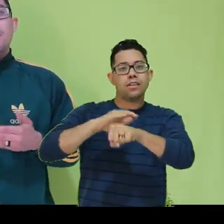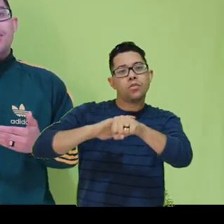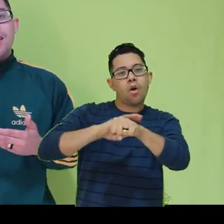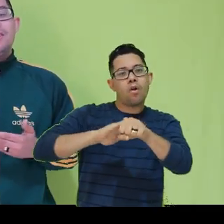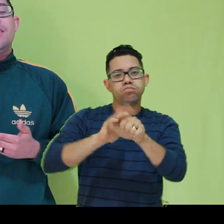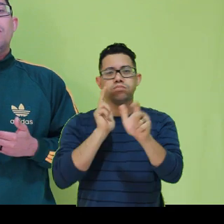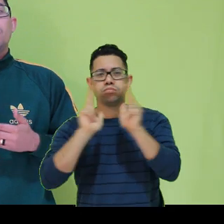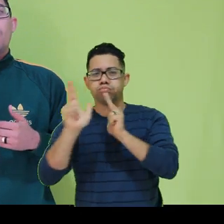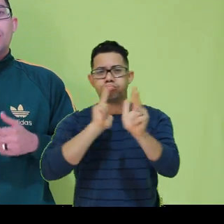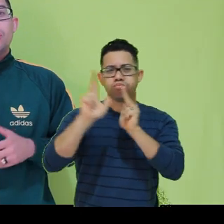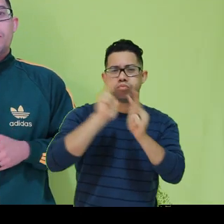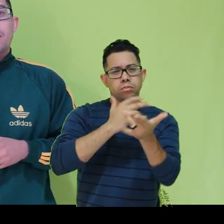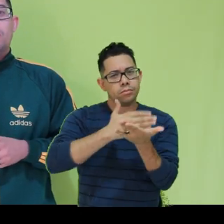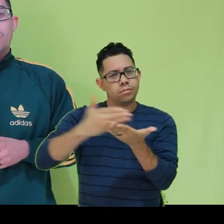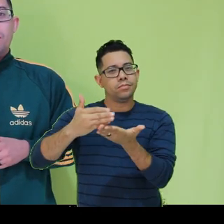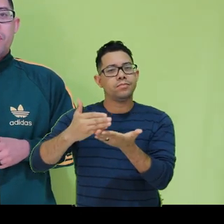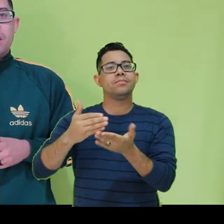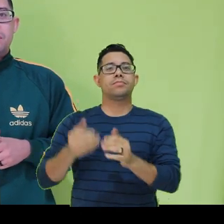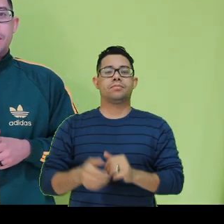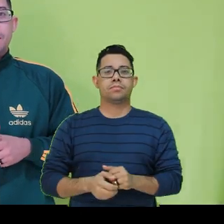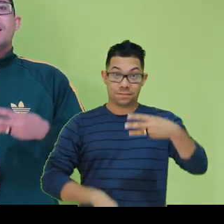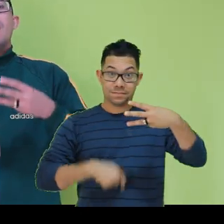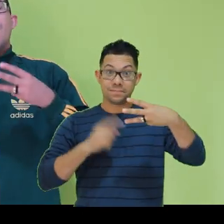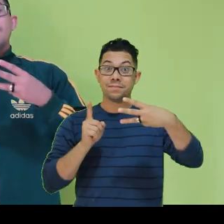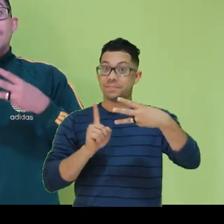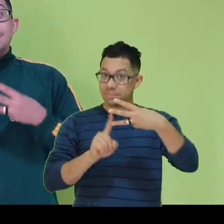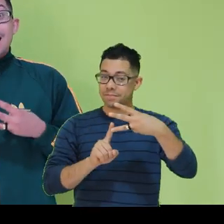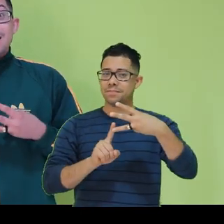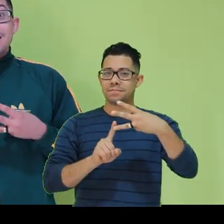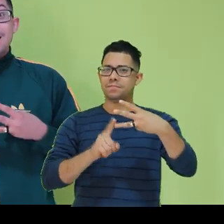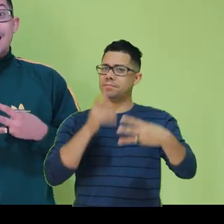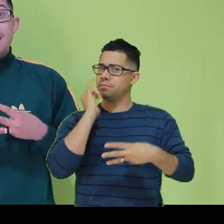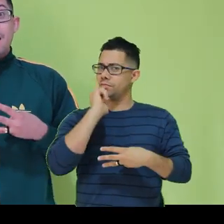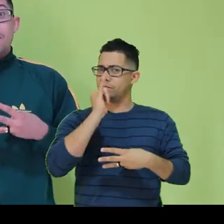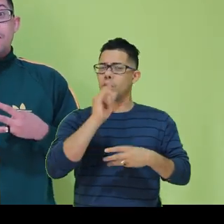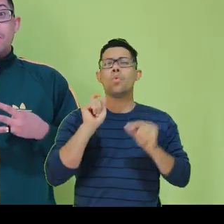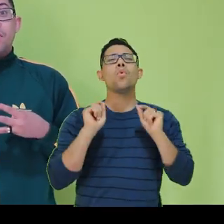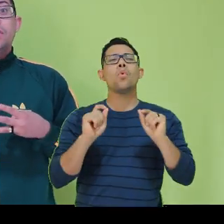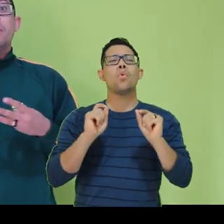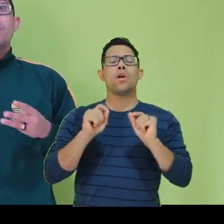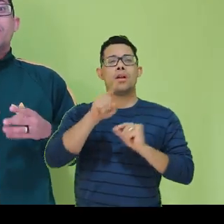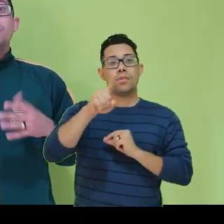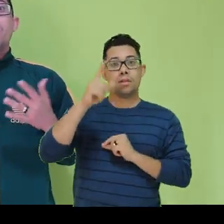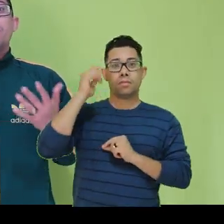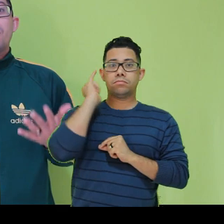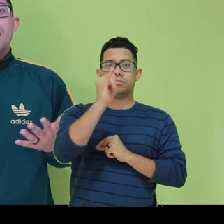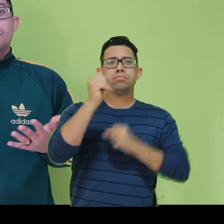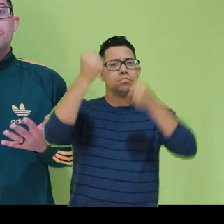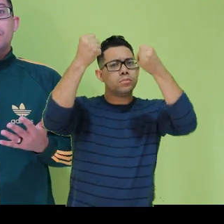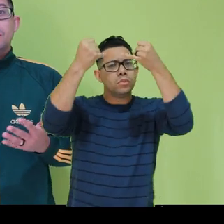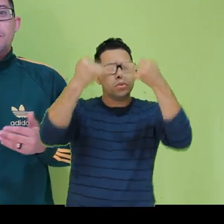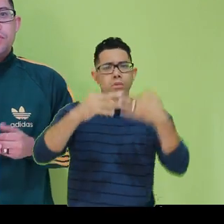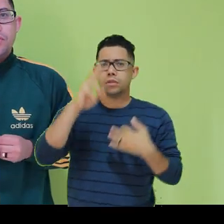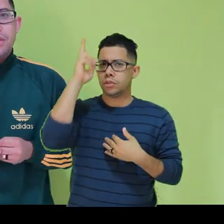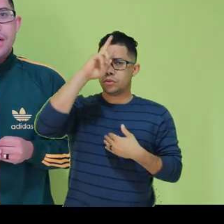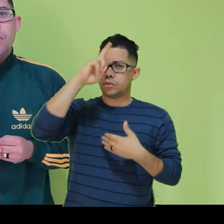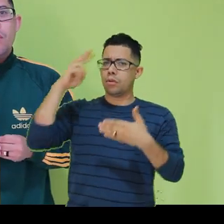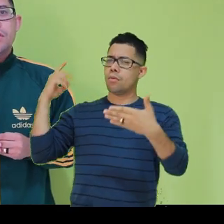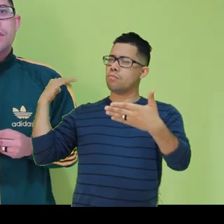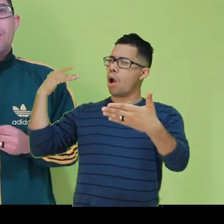uma direção e um norte para a sua conversa. A terceira dica é, você pode contar um fato. Você pode contar alguma coisa que